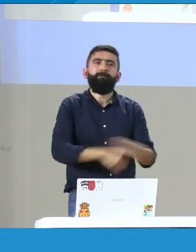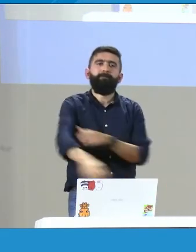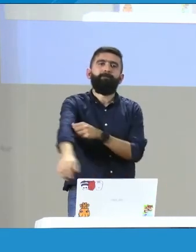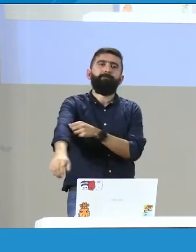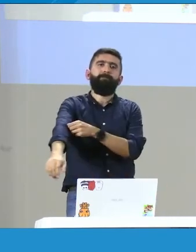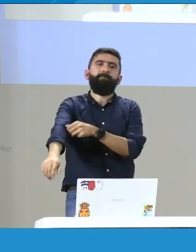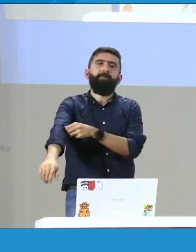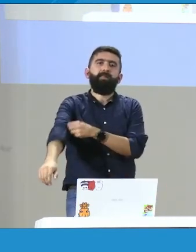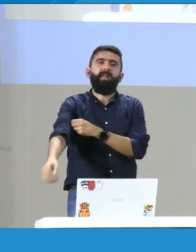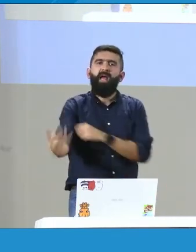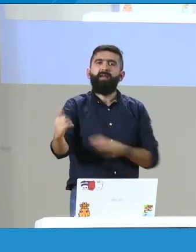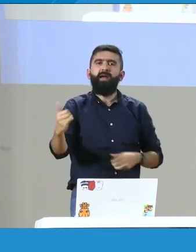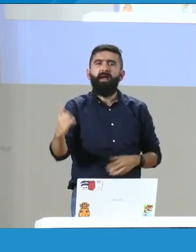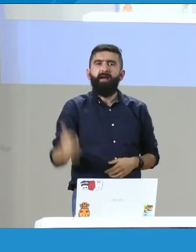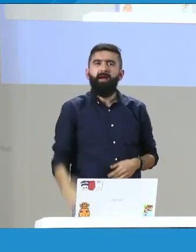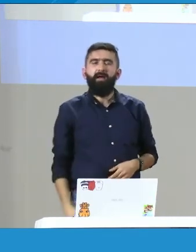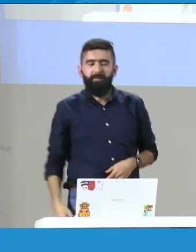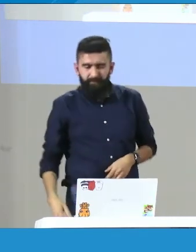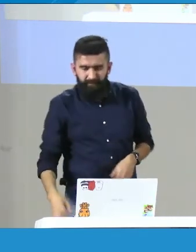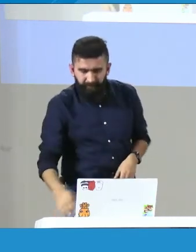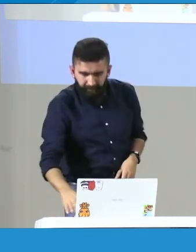mayores les cuesta un poco el uso de la tecnología, entonces podemos apoyarlos.